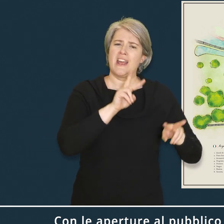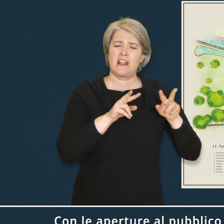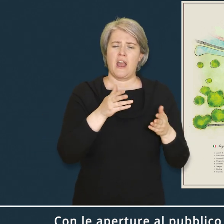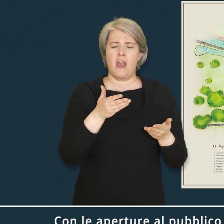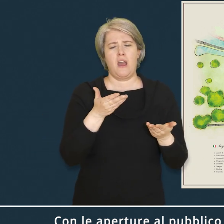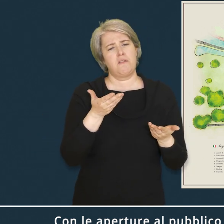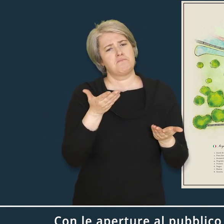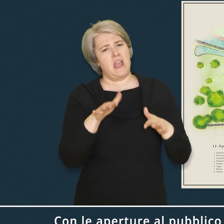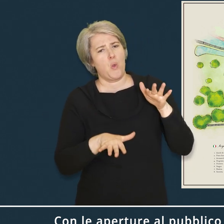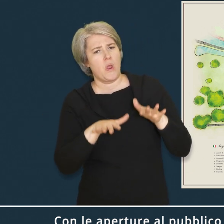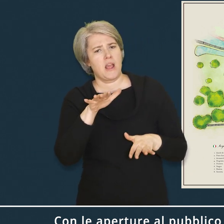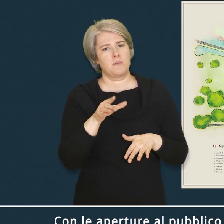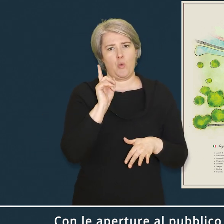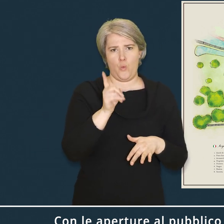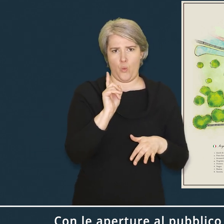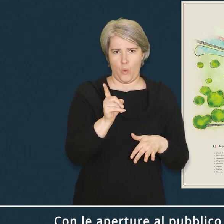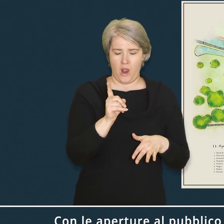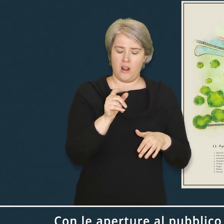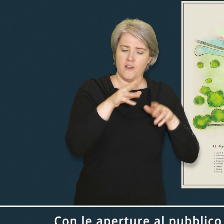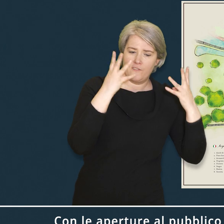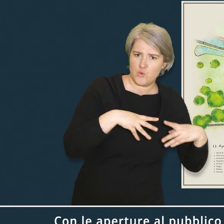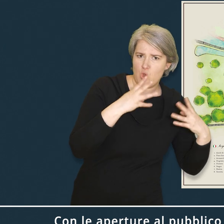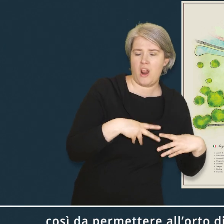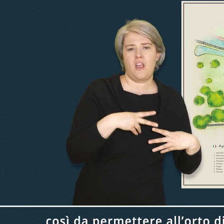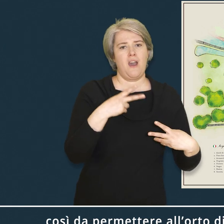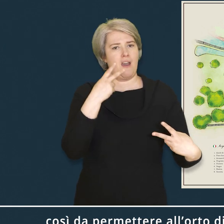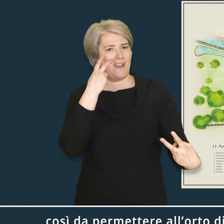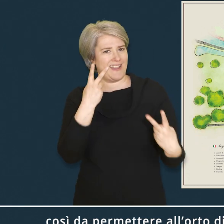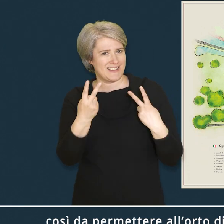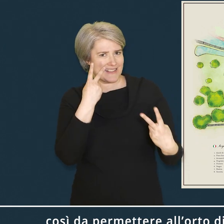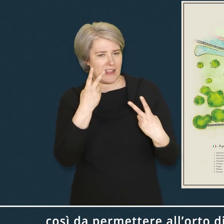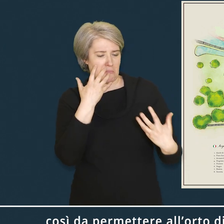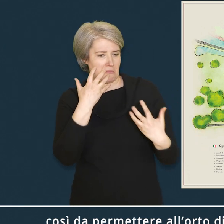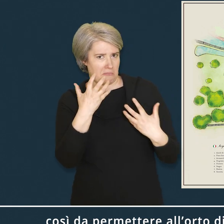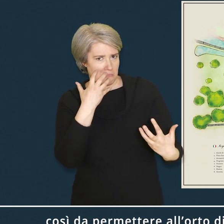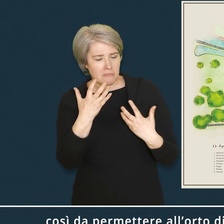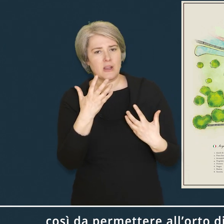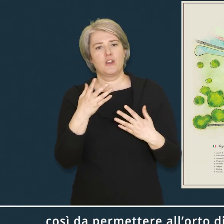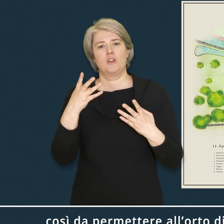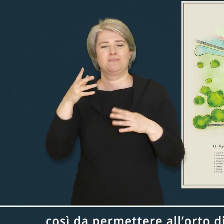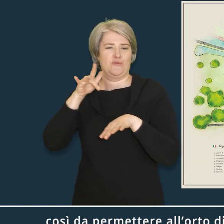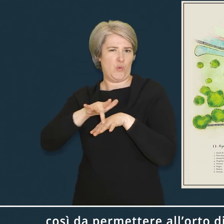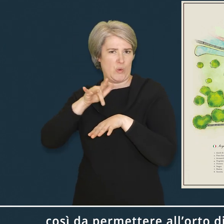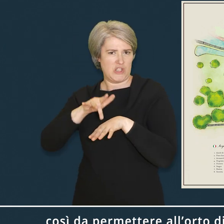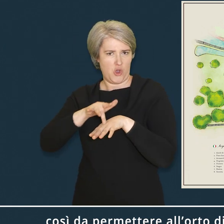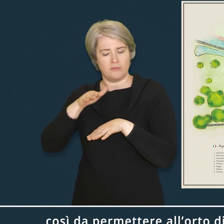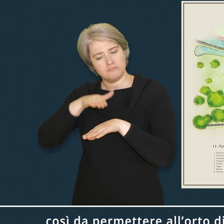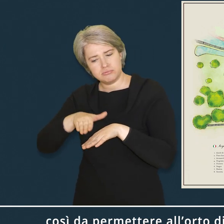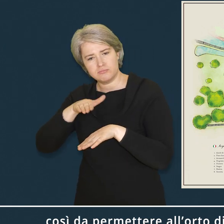funzionalità estetica e fruizione così da permettere all'orto di mantenere le